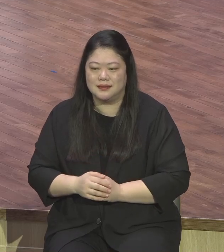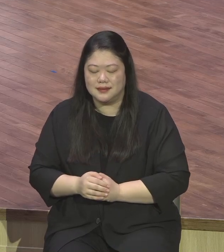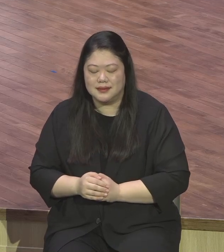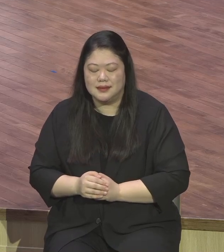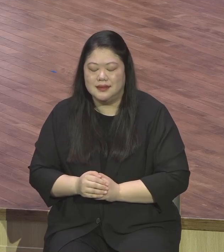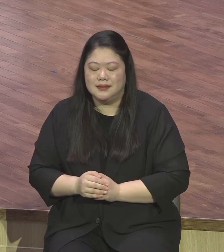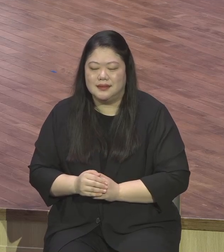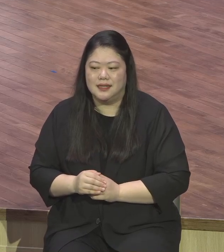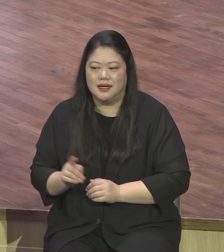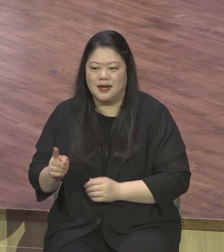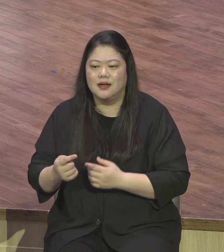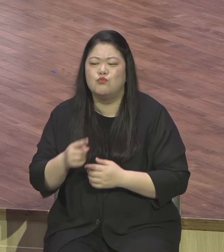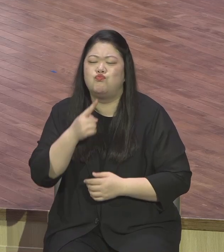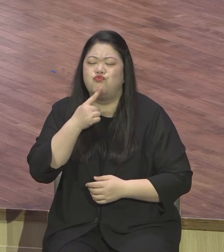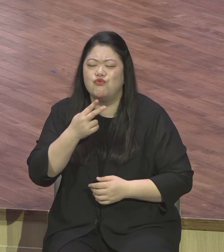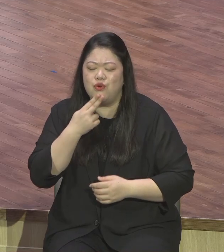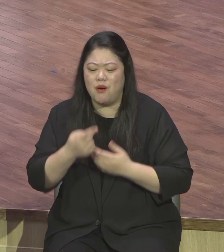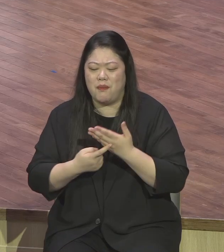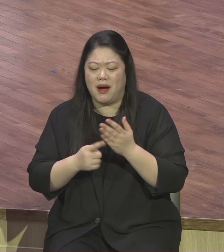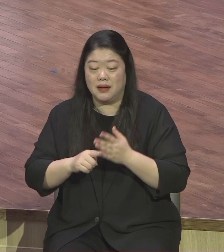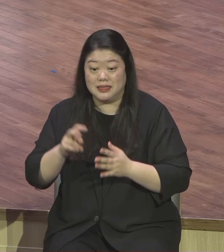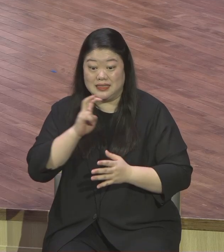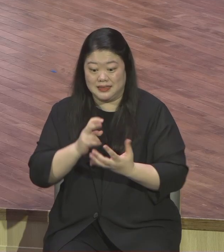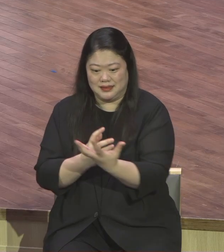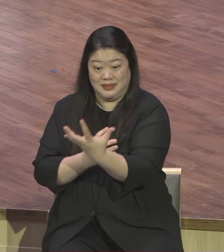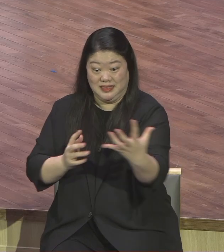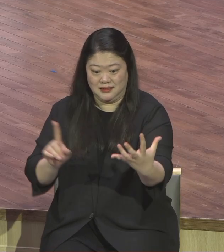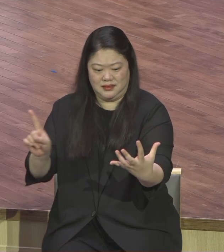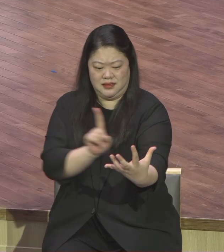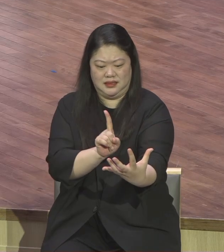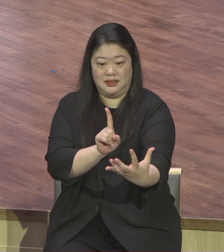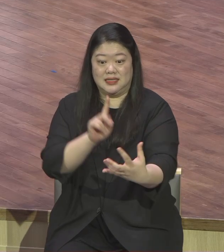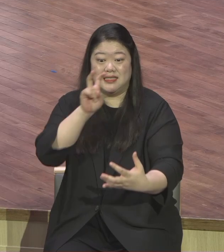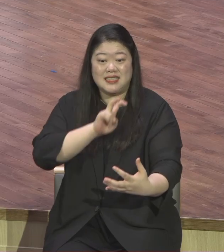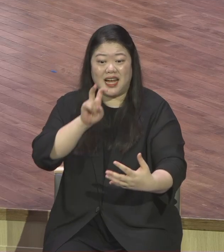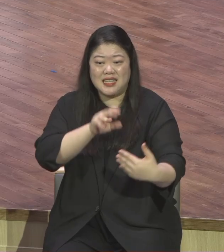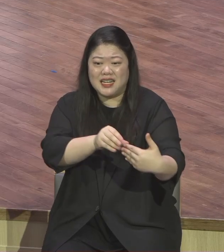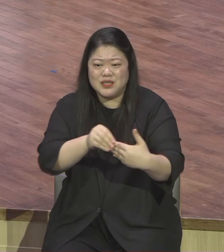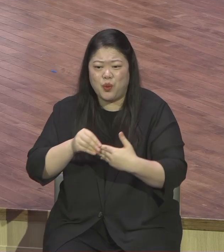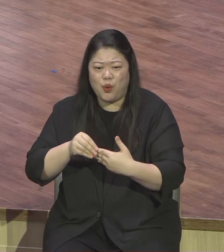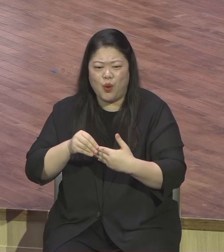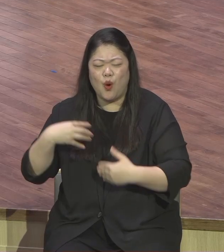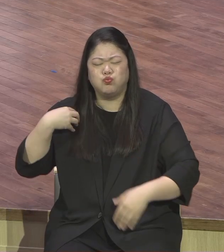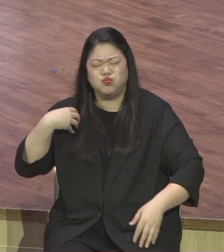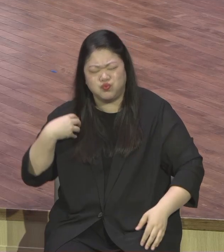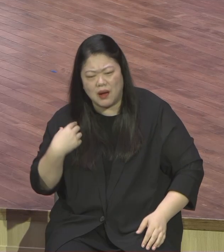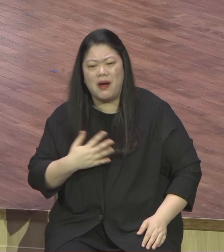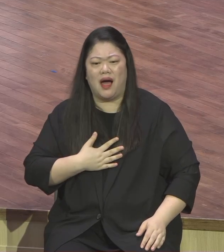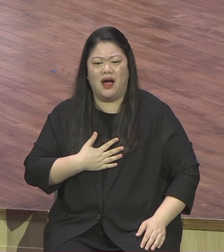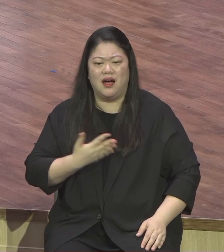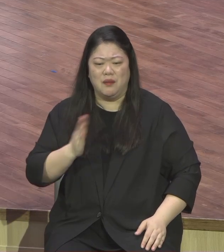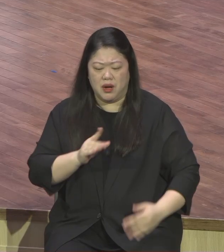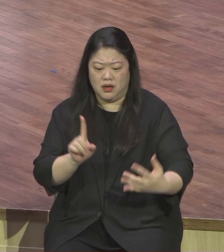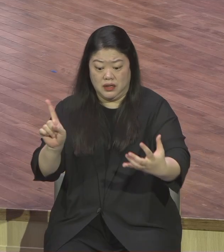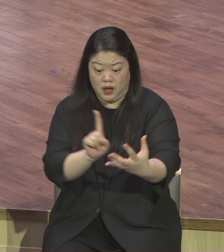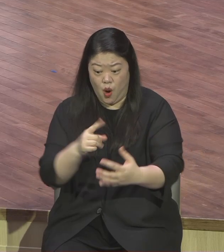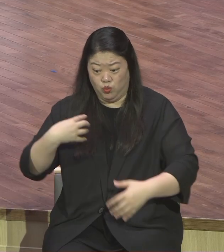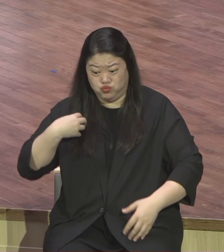부담스럽냐 그게 아무나 하는 게 아니라니까요 그래서 그런 갱신들을 제가 지시를 했습니다 그러면서 내게